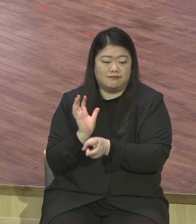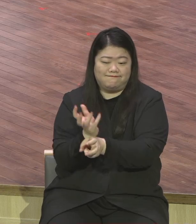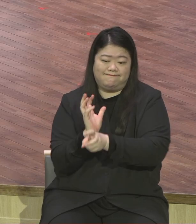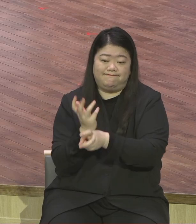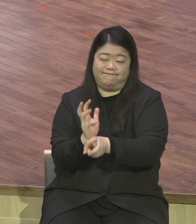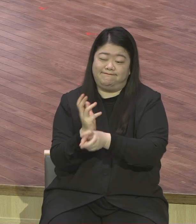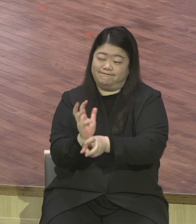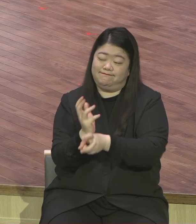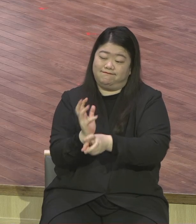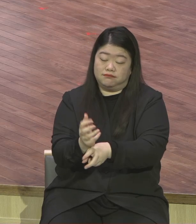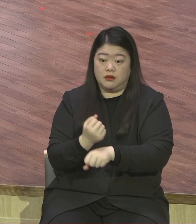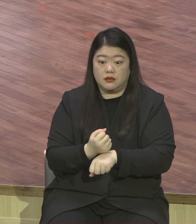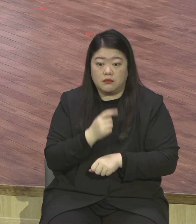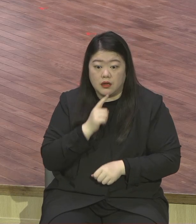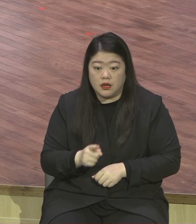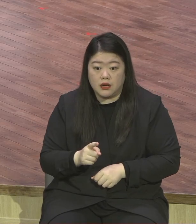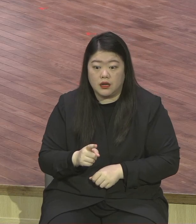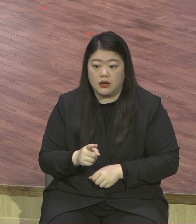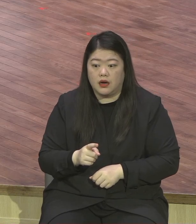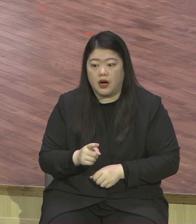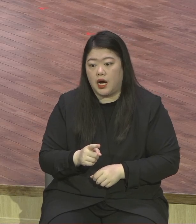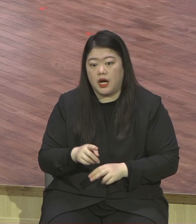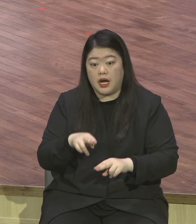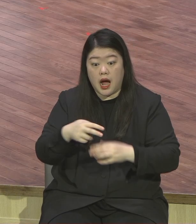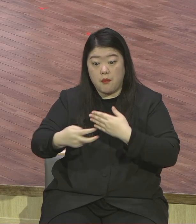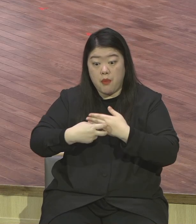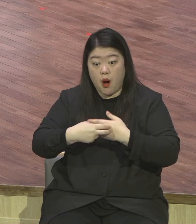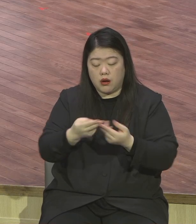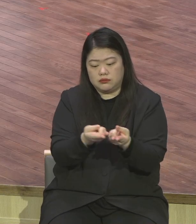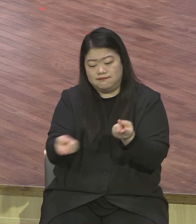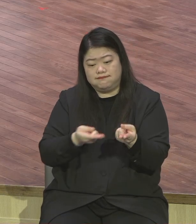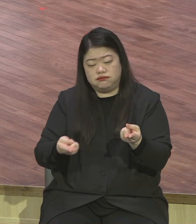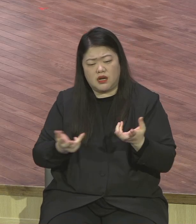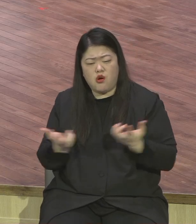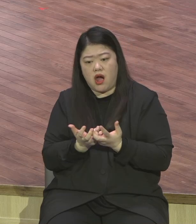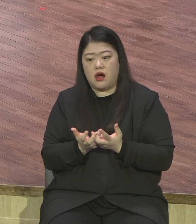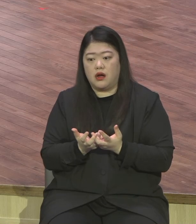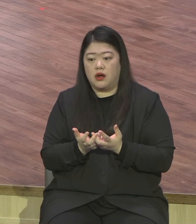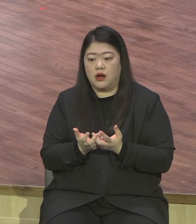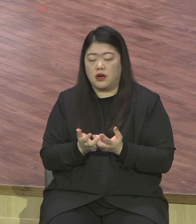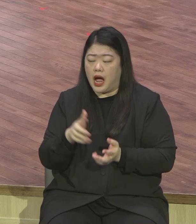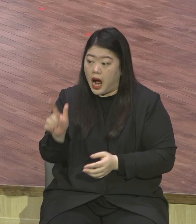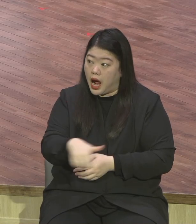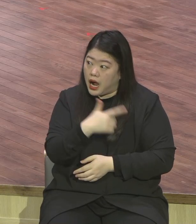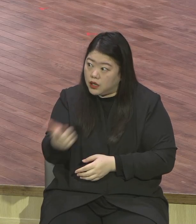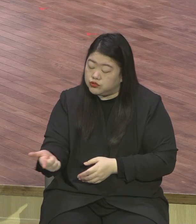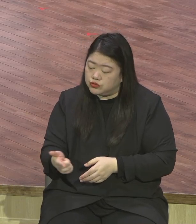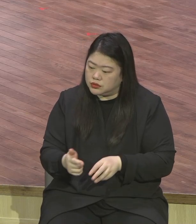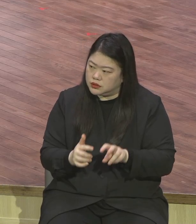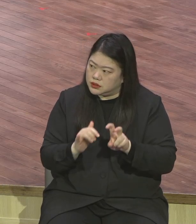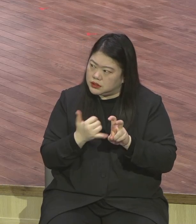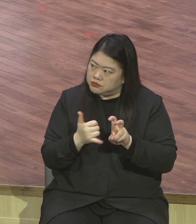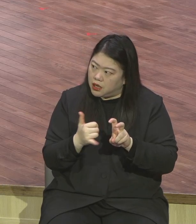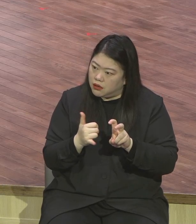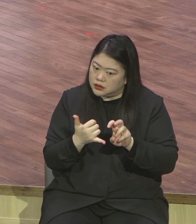더 들어갈 데가 없을 만큼 자기들이 볼 때 하루에 2, 30명씩 정신병동으로 경찰이 잡고 들어간다.